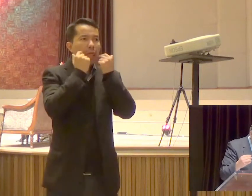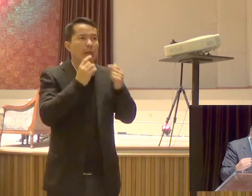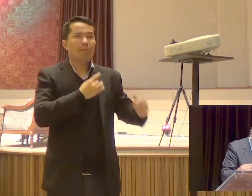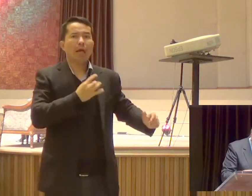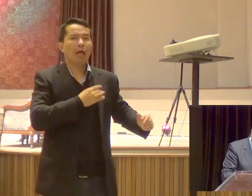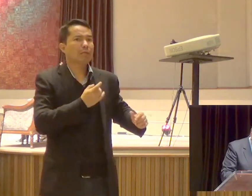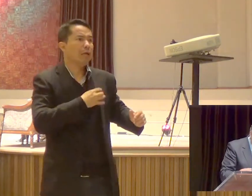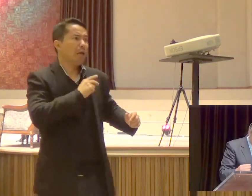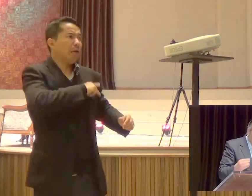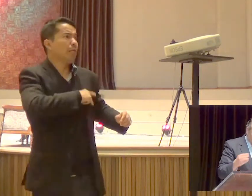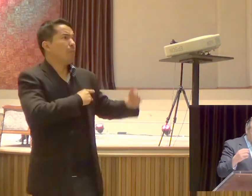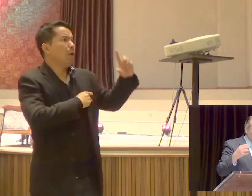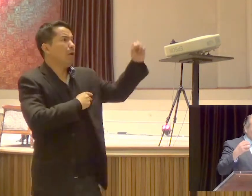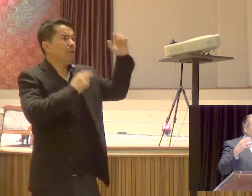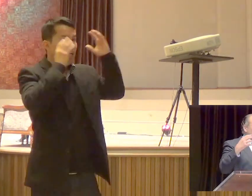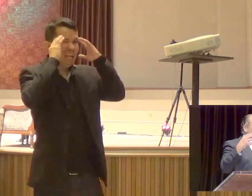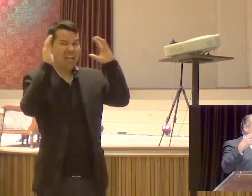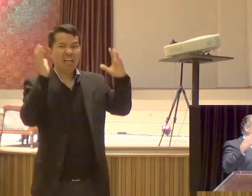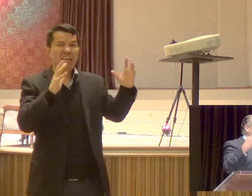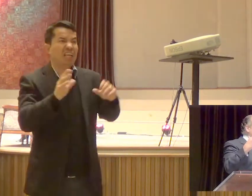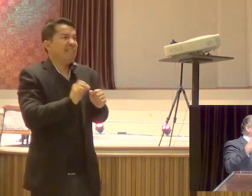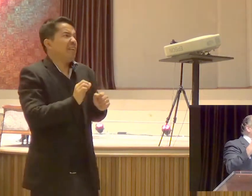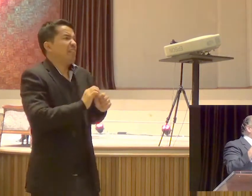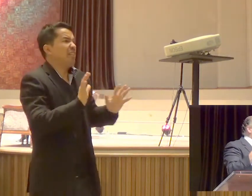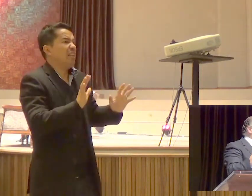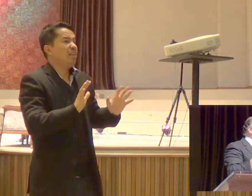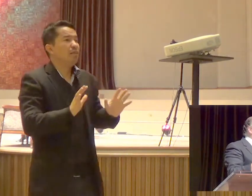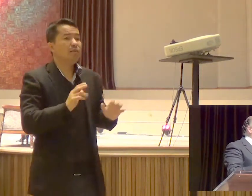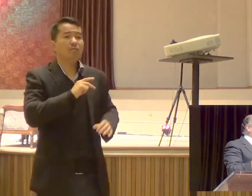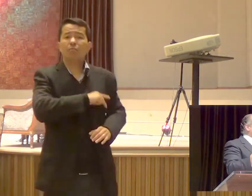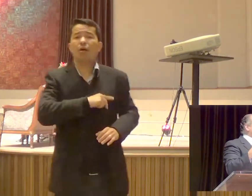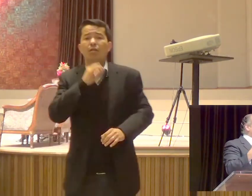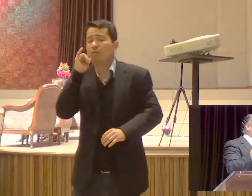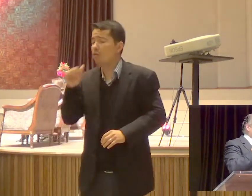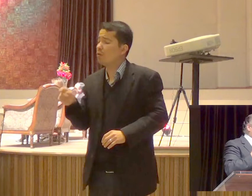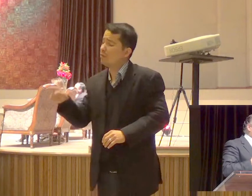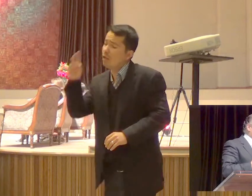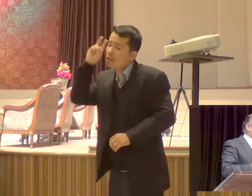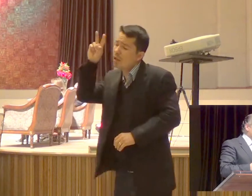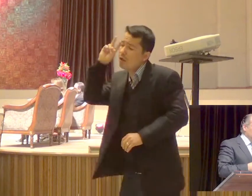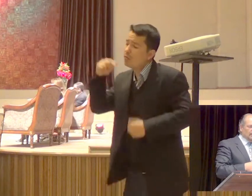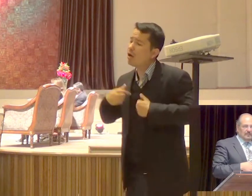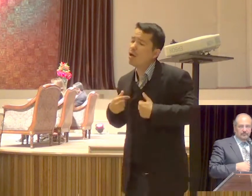Lembrando-vos Do meu ministério Do meu exemplo É isso que ele está falando